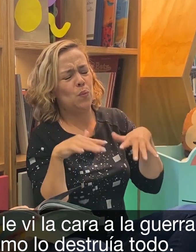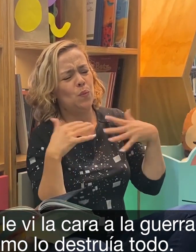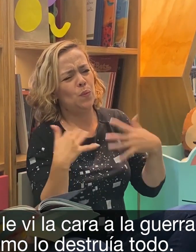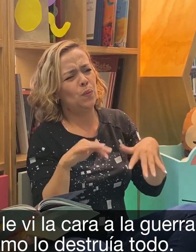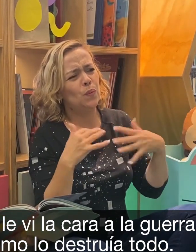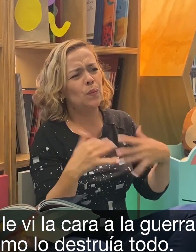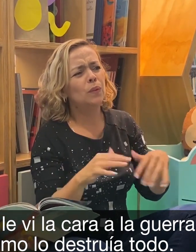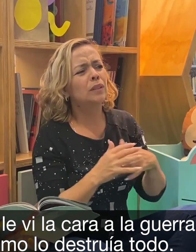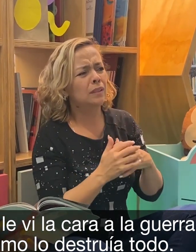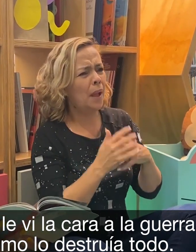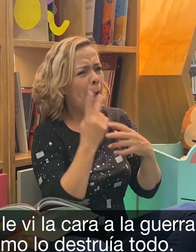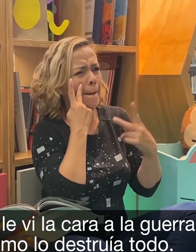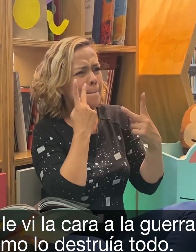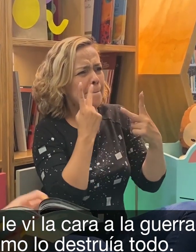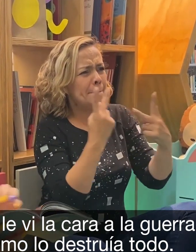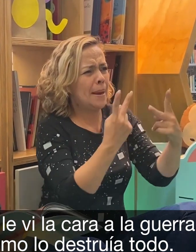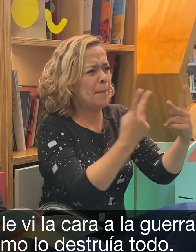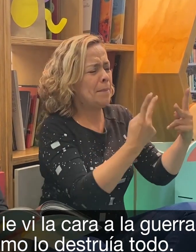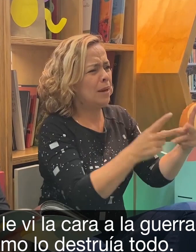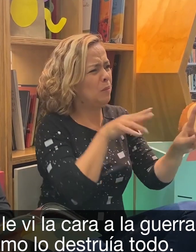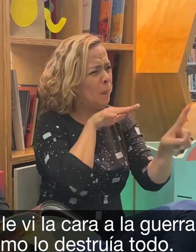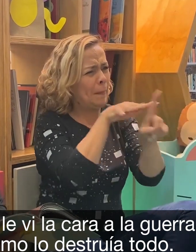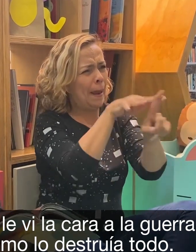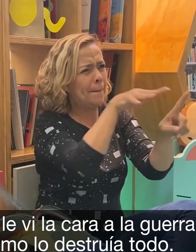Y vi cómo lo destruía todo.